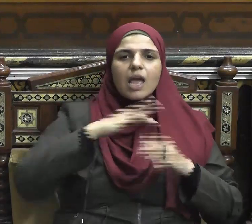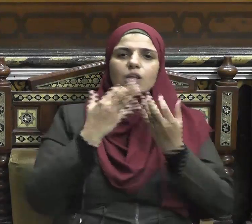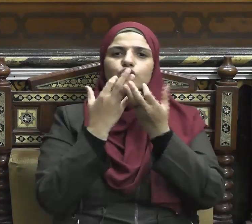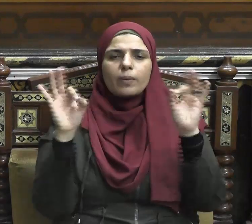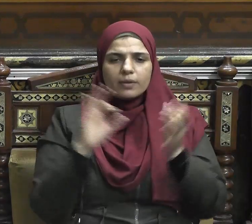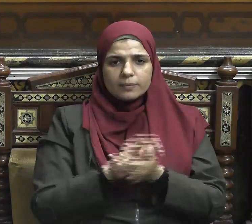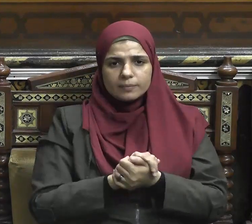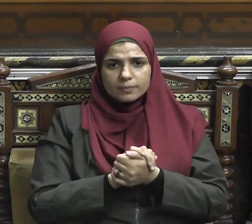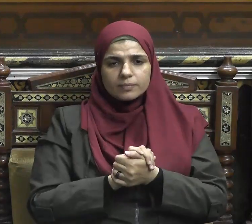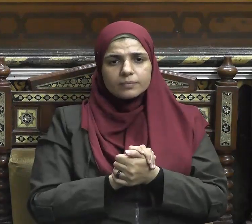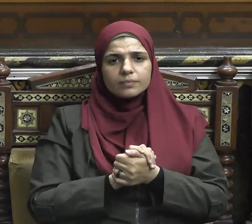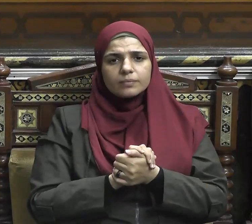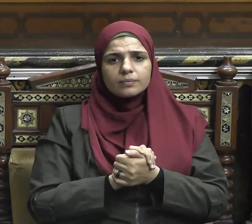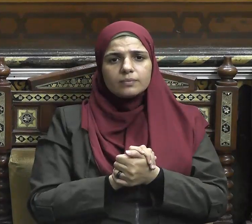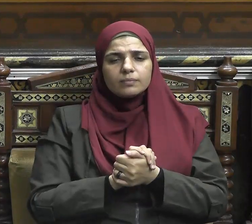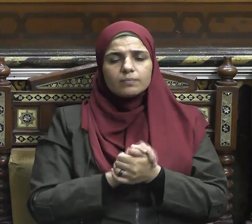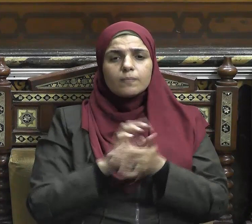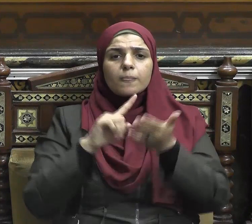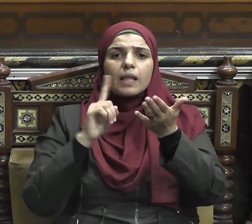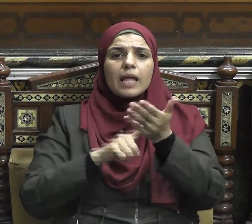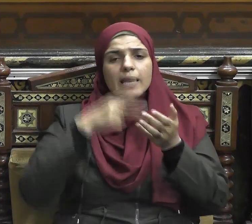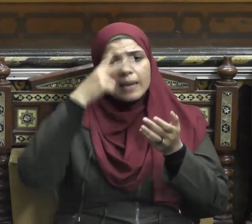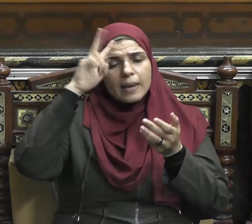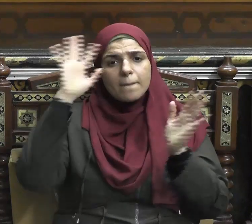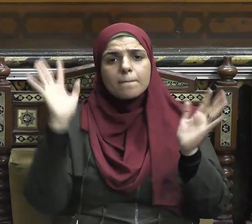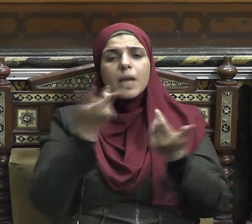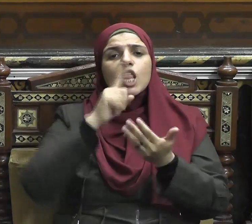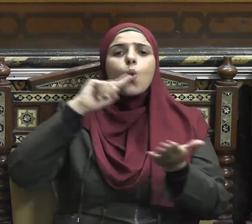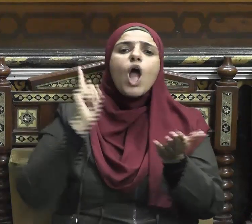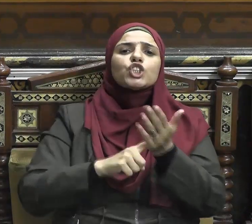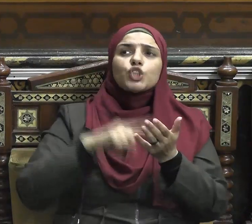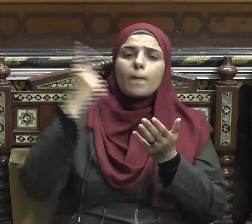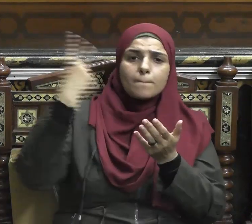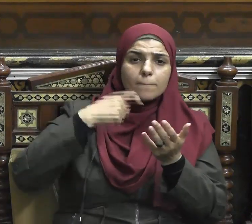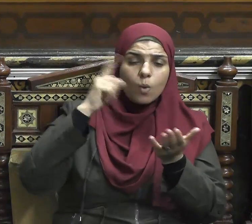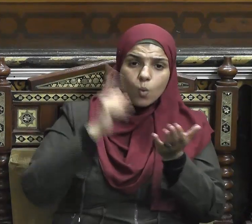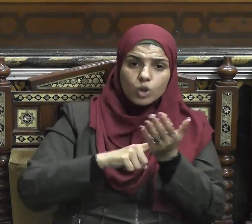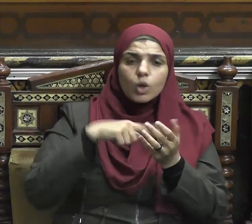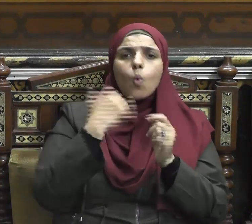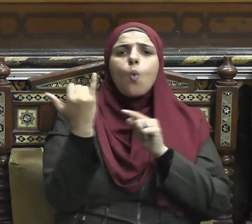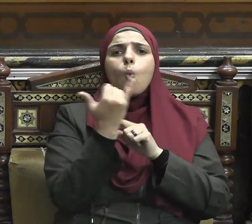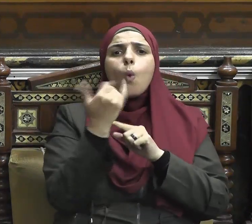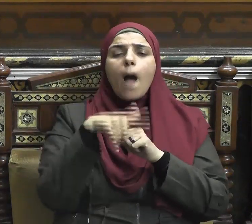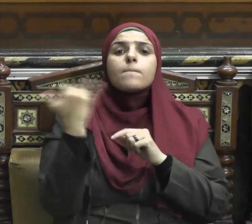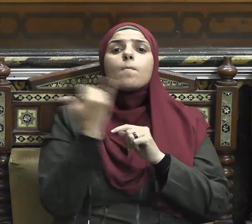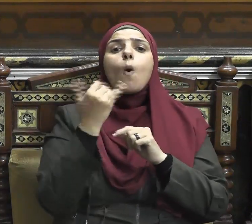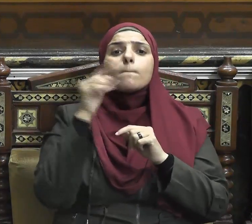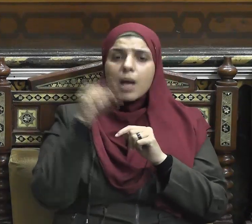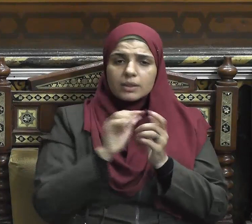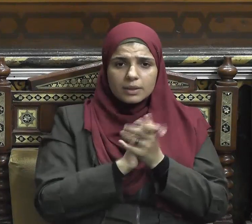وتحقيقا لمصالح البلاد والعباد ونشر القيم الإنسانية الراقية